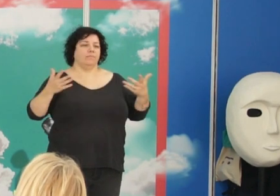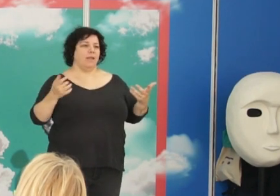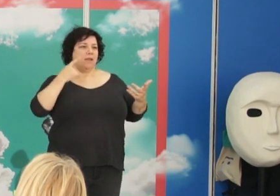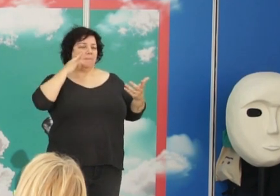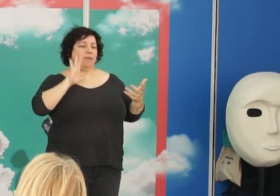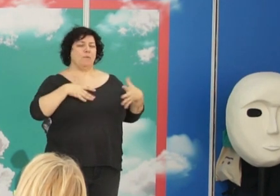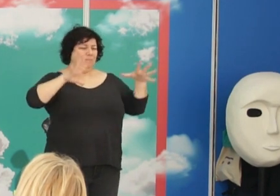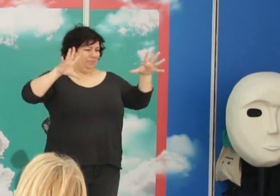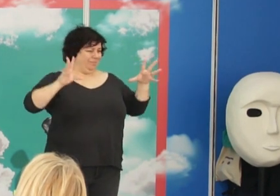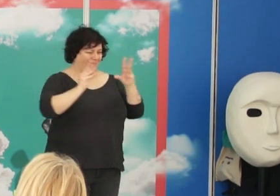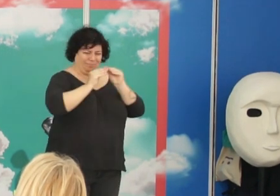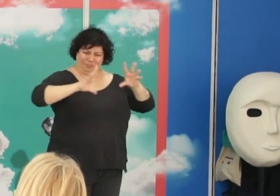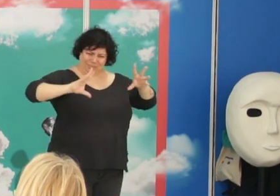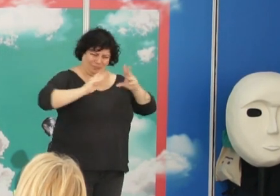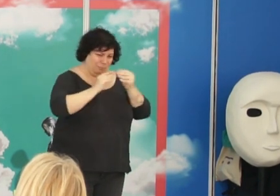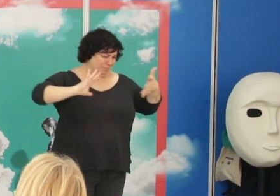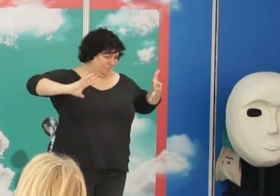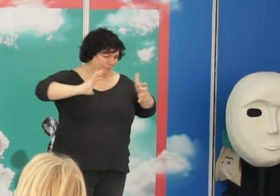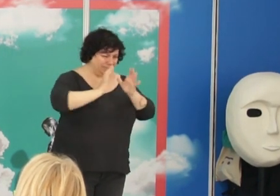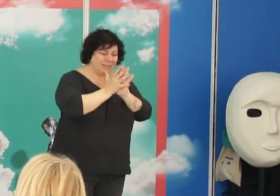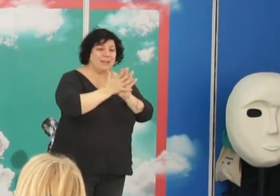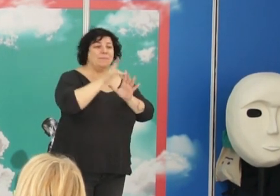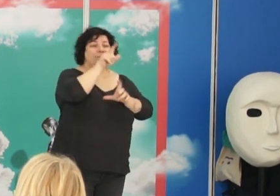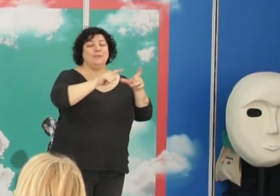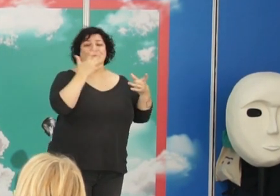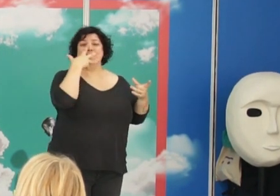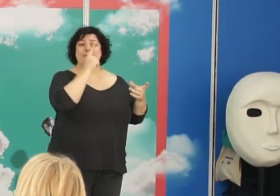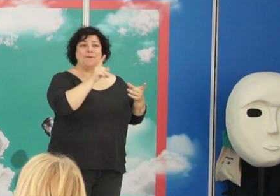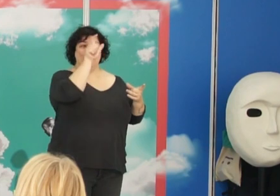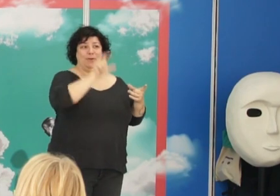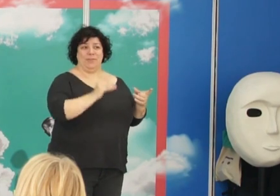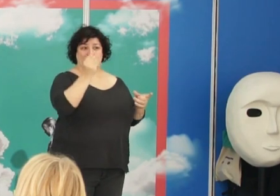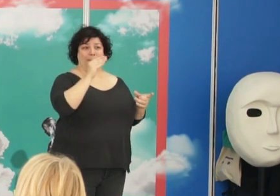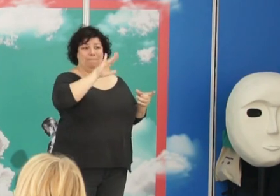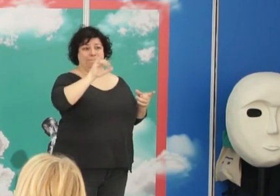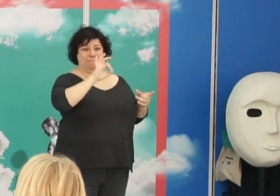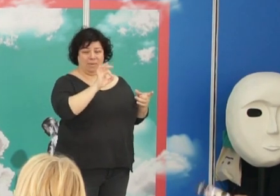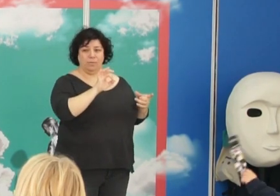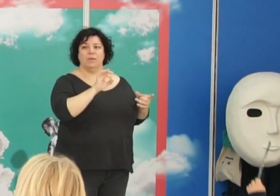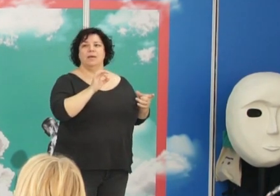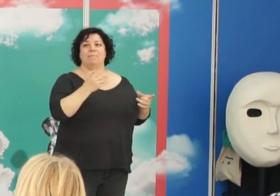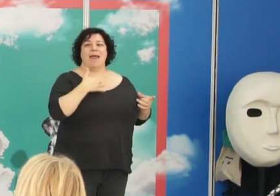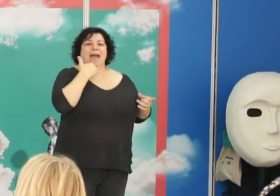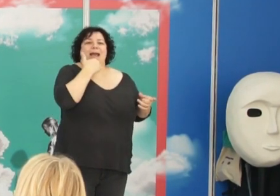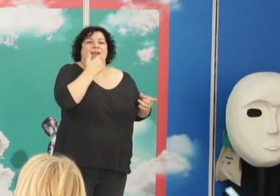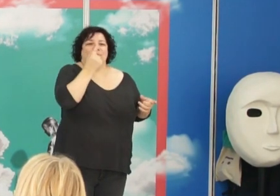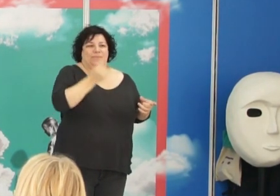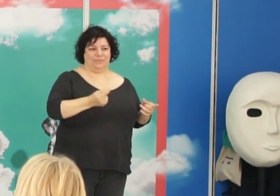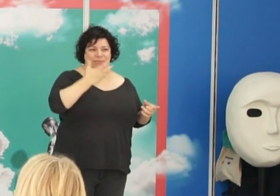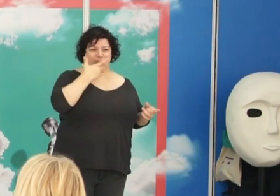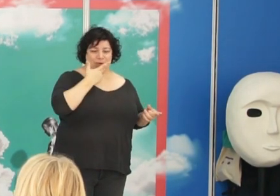muy resumido, para quienes no conocierais la figura de Pío del Río Ortega, que pudierais conocerla.